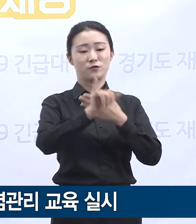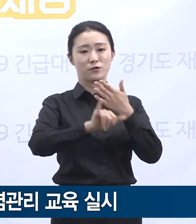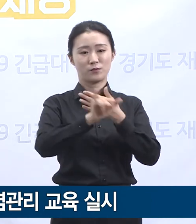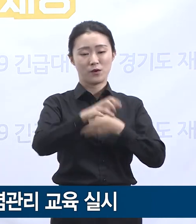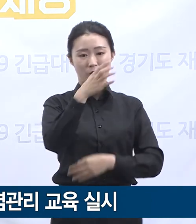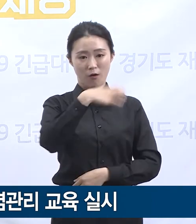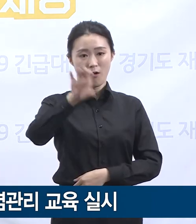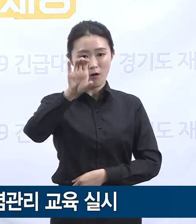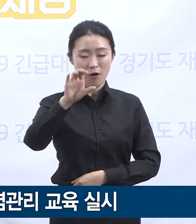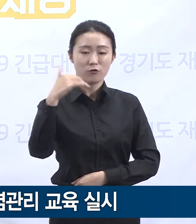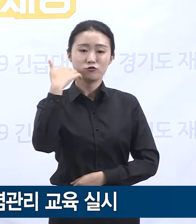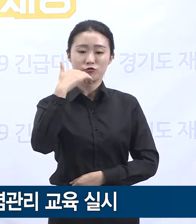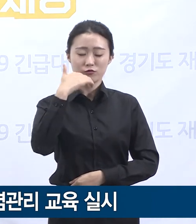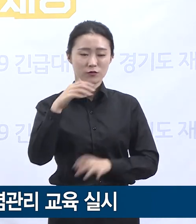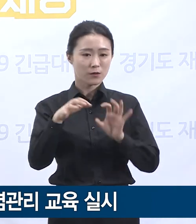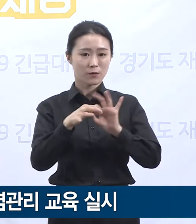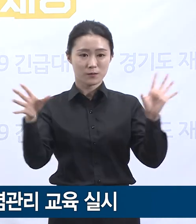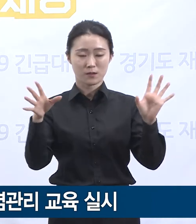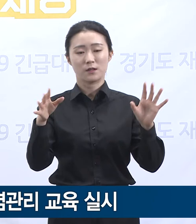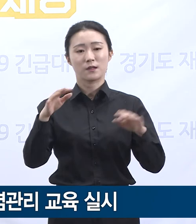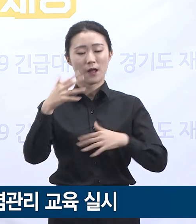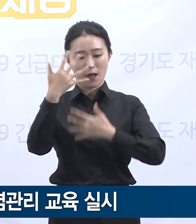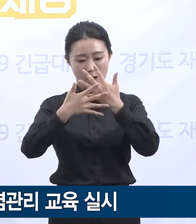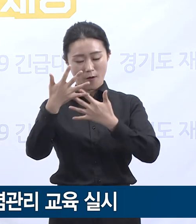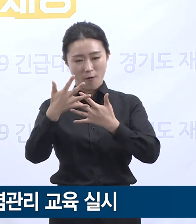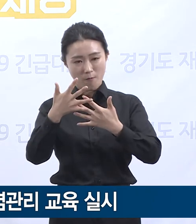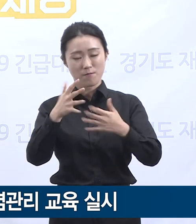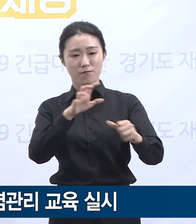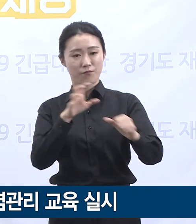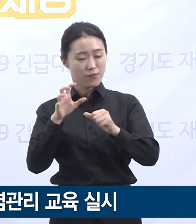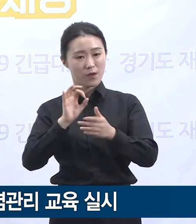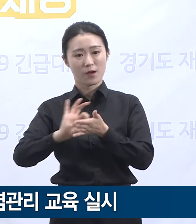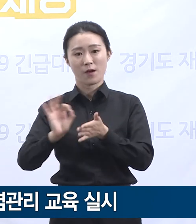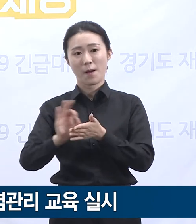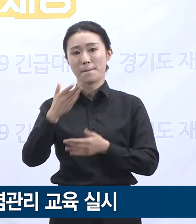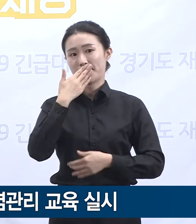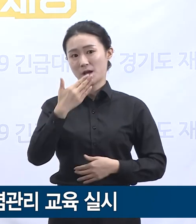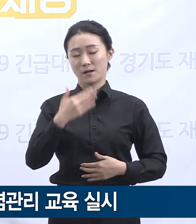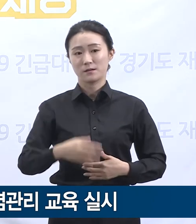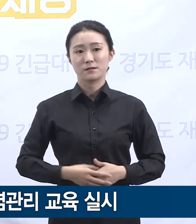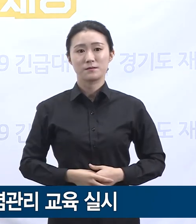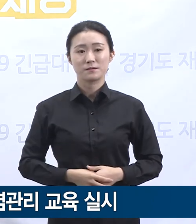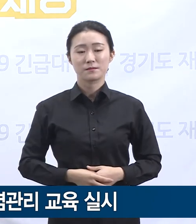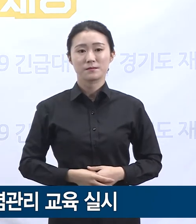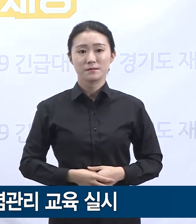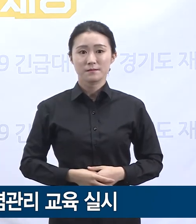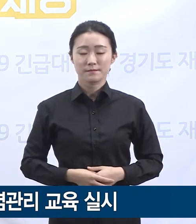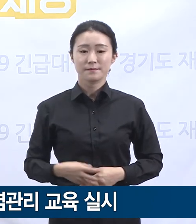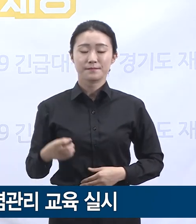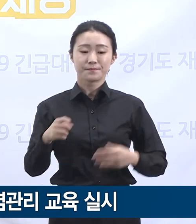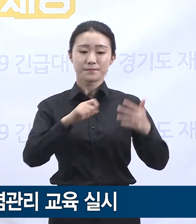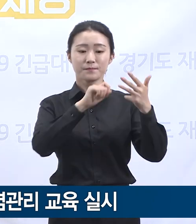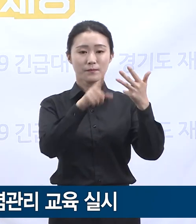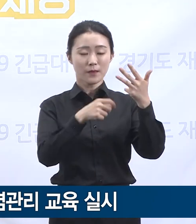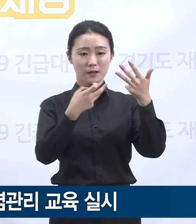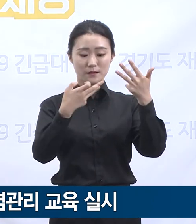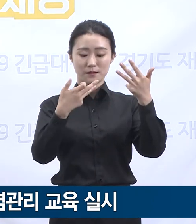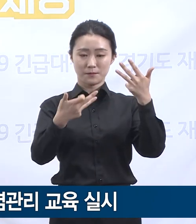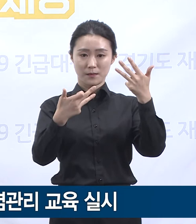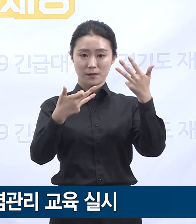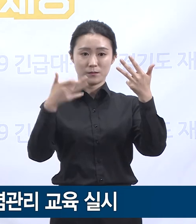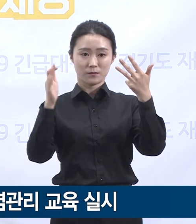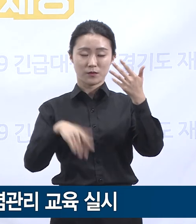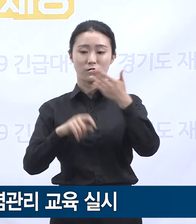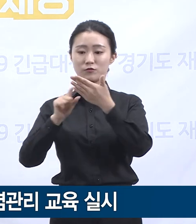미리 신청 접수한 도내 요양병원 감염관리 전담자 또는 겸임자를 대상으로 하고 8월 18일부터 9월